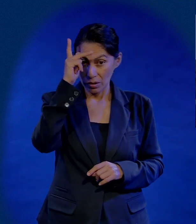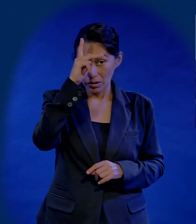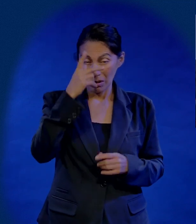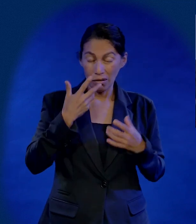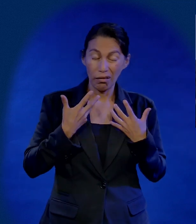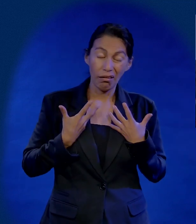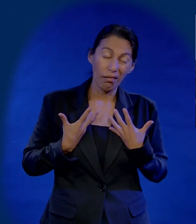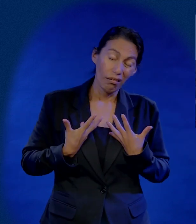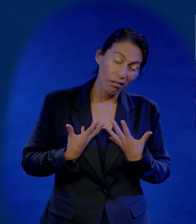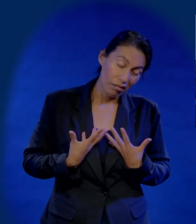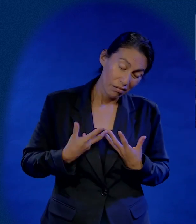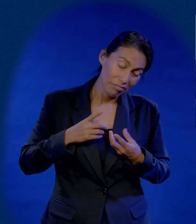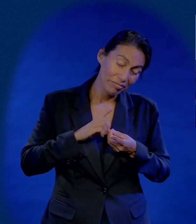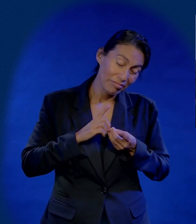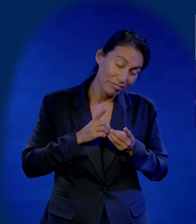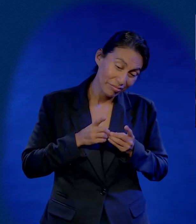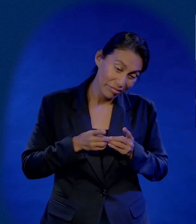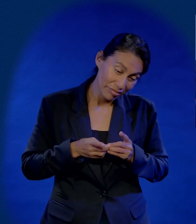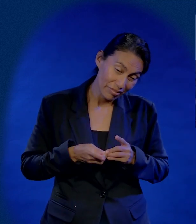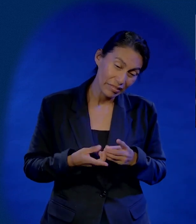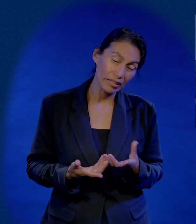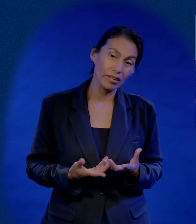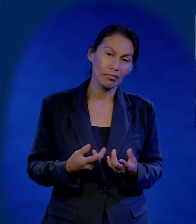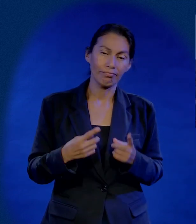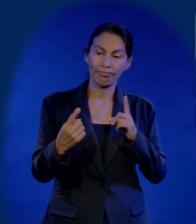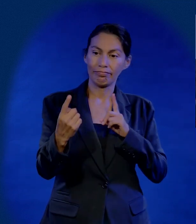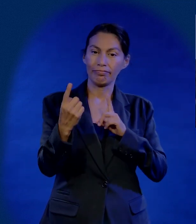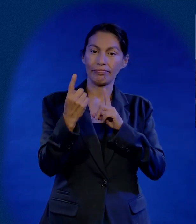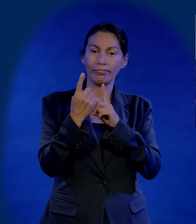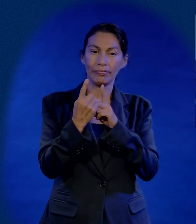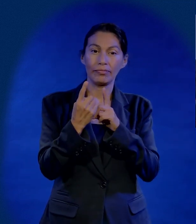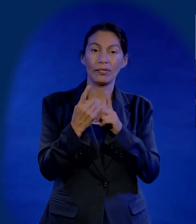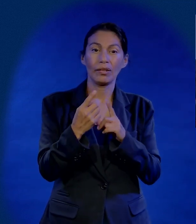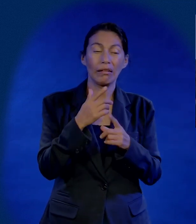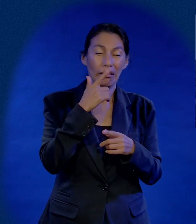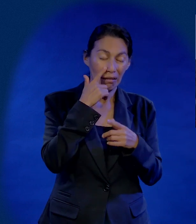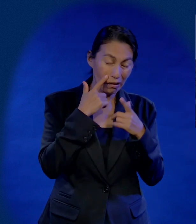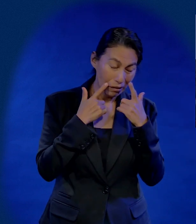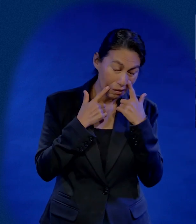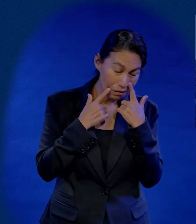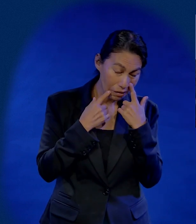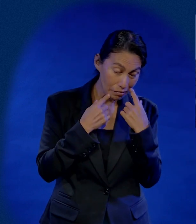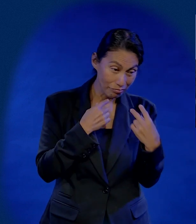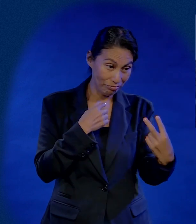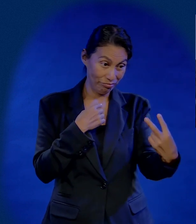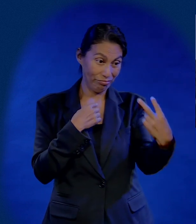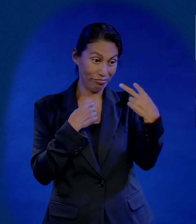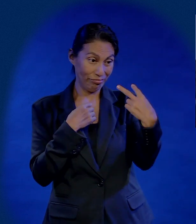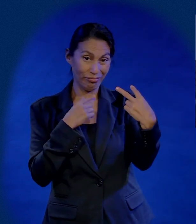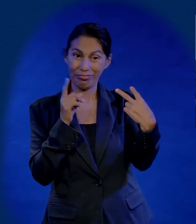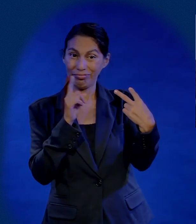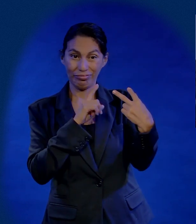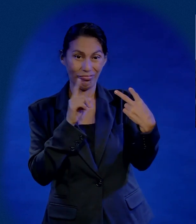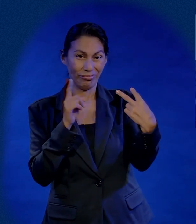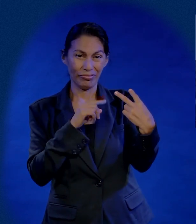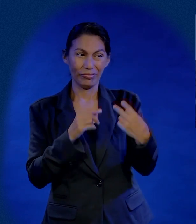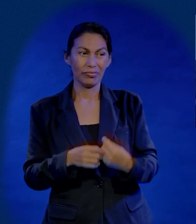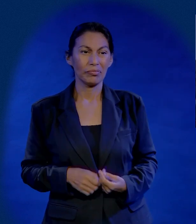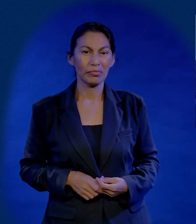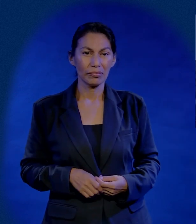exitosa, llena de depresión. Y un día en una plática, sí, de frente, tuve la oportunidad de tenerla. Lloraba y ni me levantaba